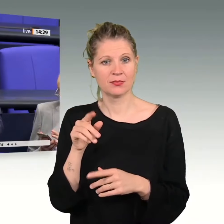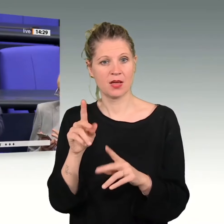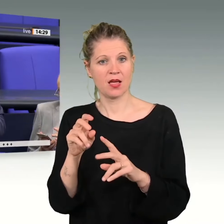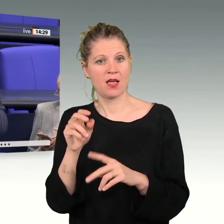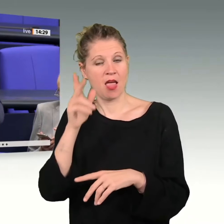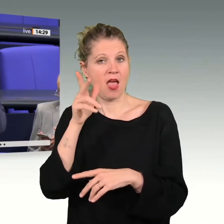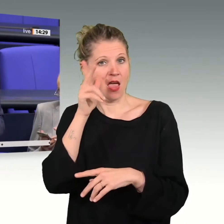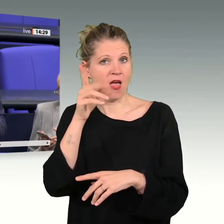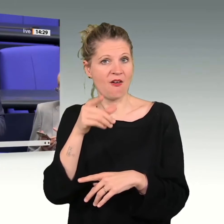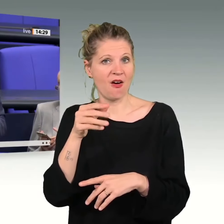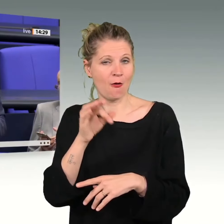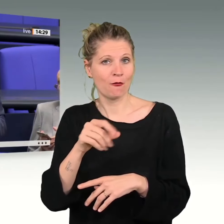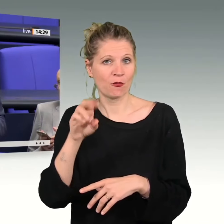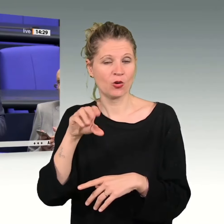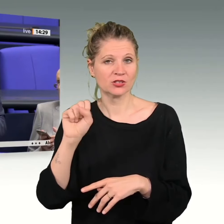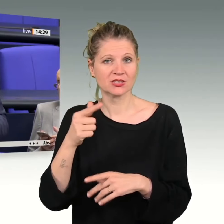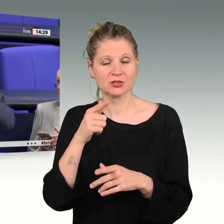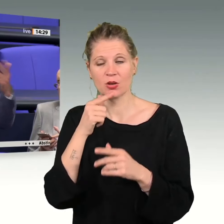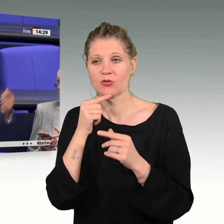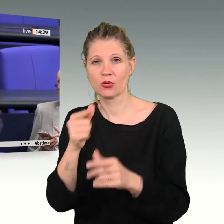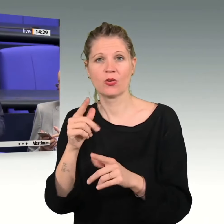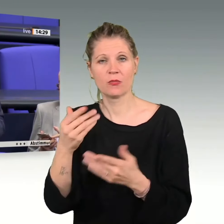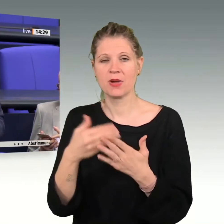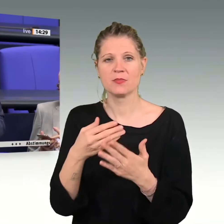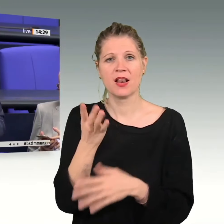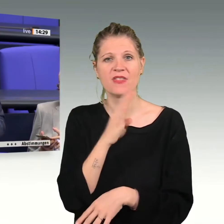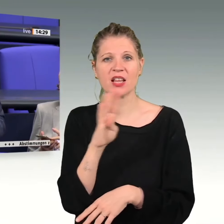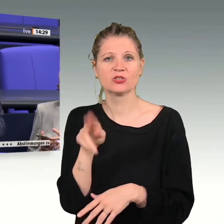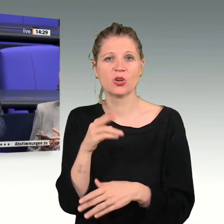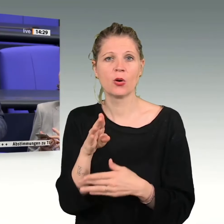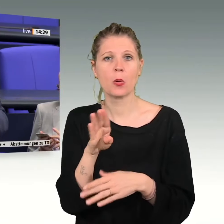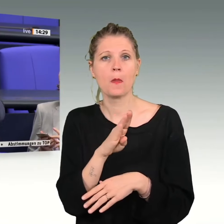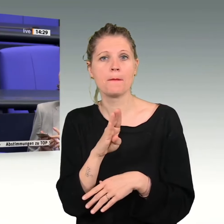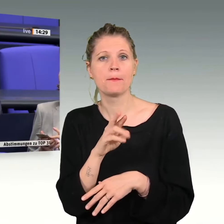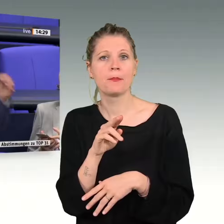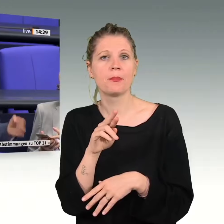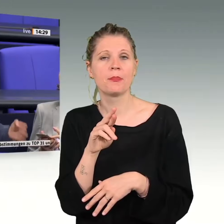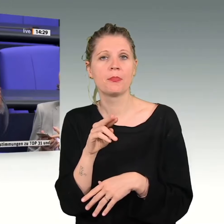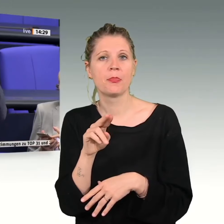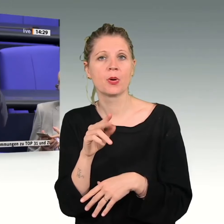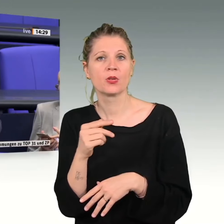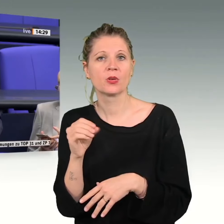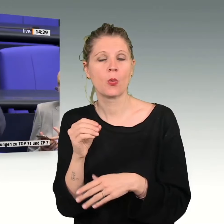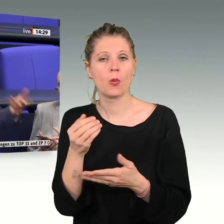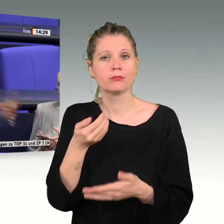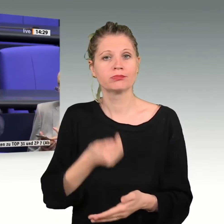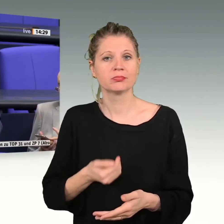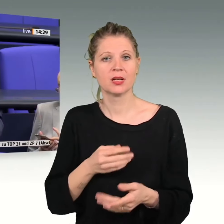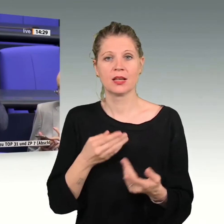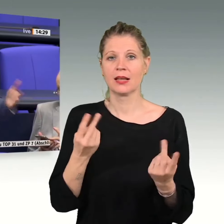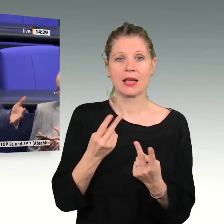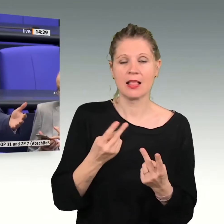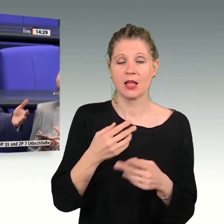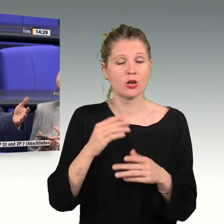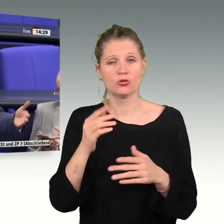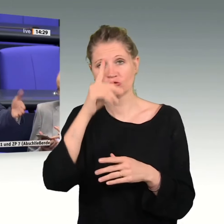Familie, die 4.000 Euro brutto erzieht in München oder irgendeiner beliebigen deutschen Großstadt und der Mann oder die